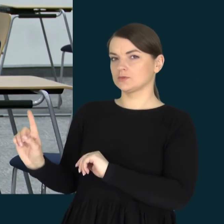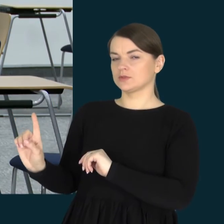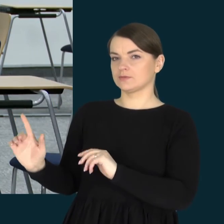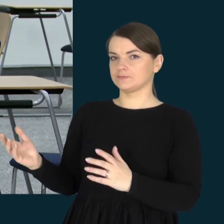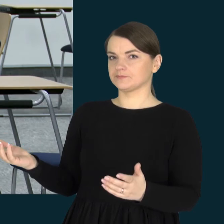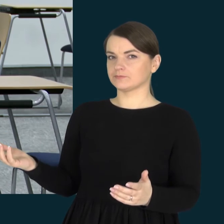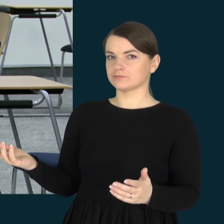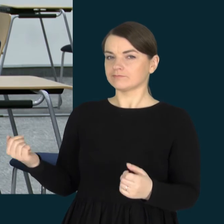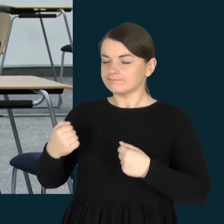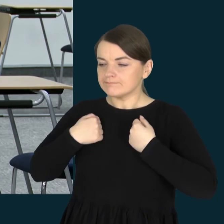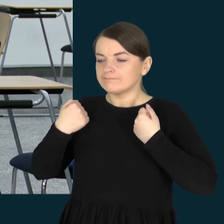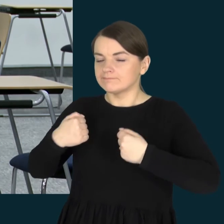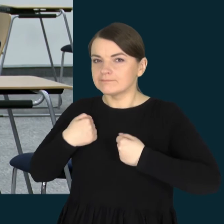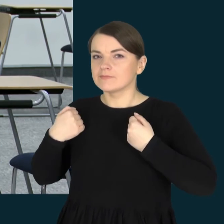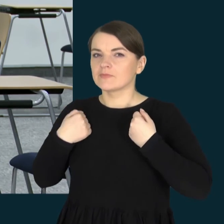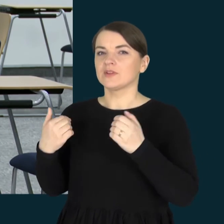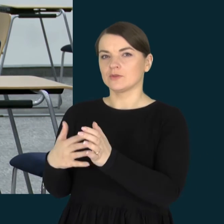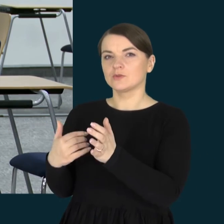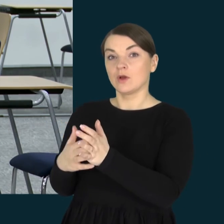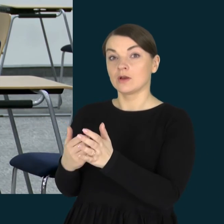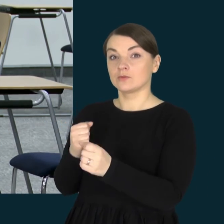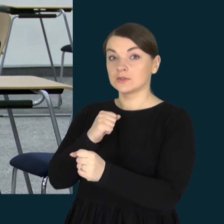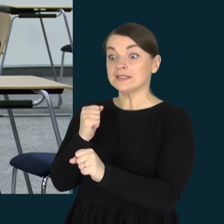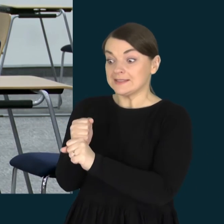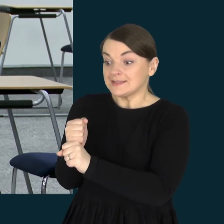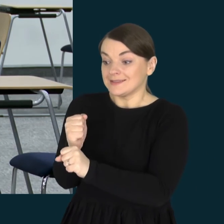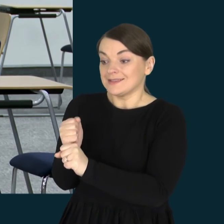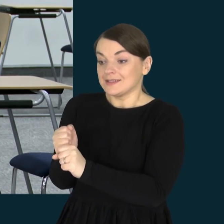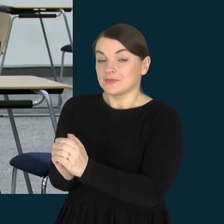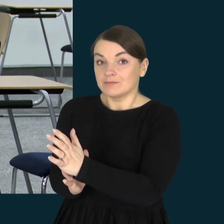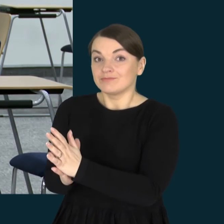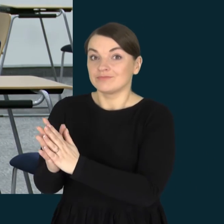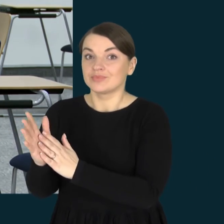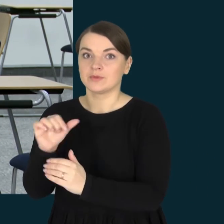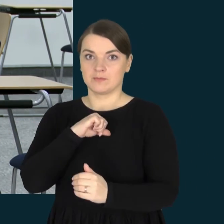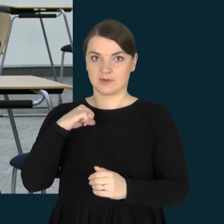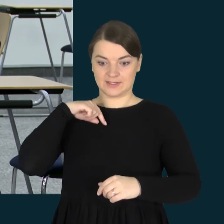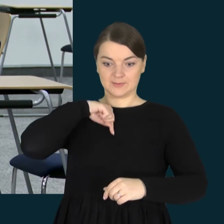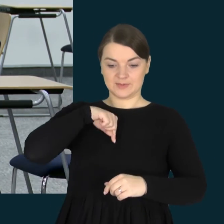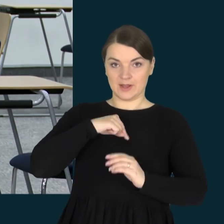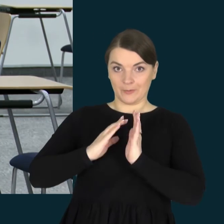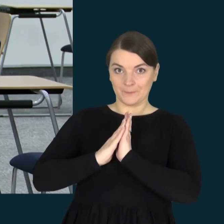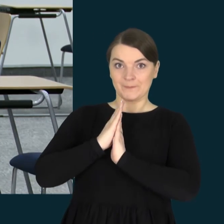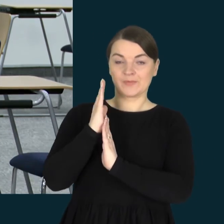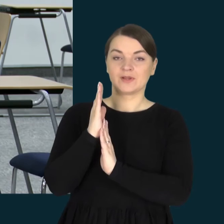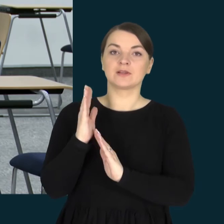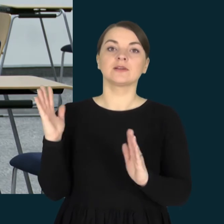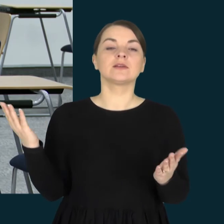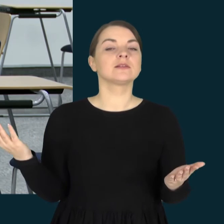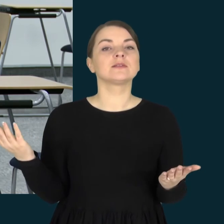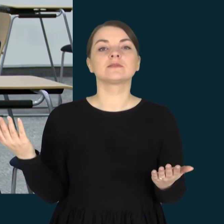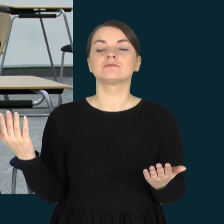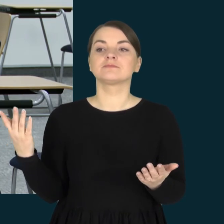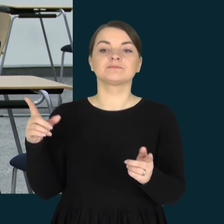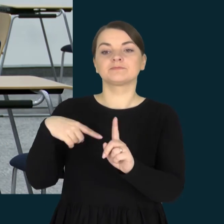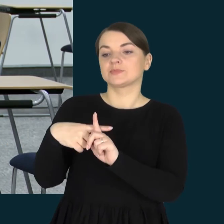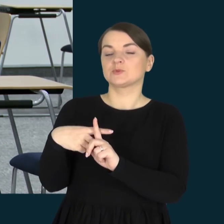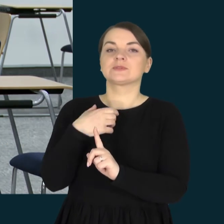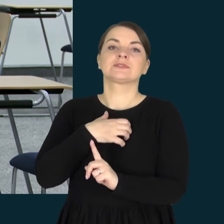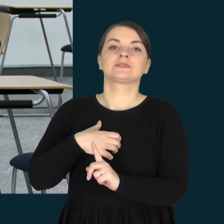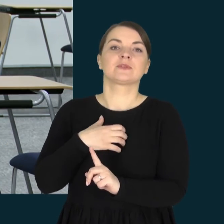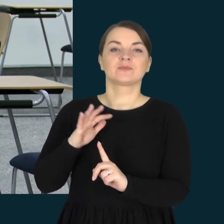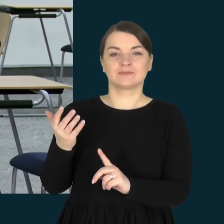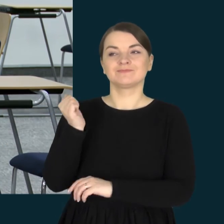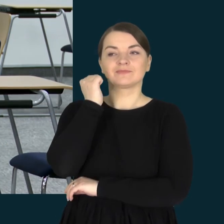ir daryti, dirbti su juo, dirbti su savimi. O dar vienas aspektas, žinoma,